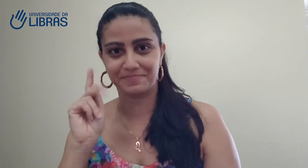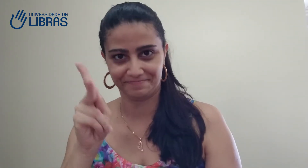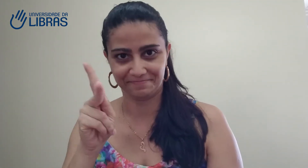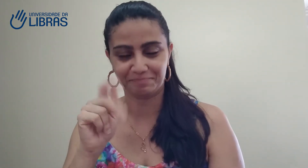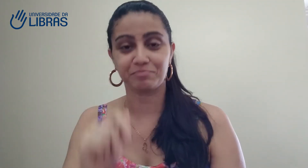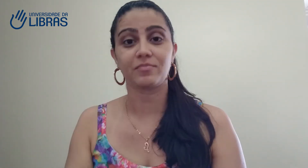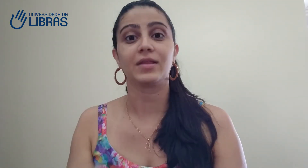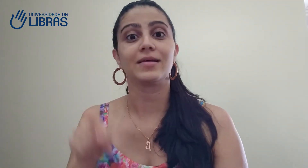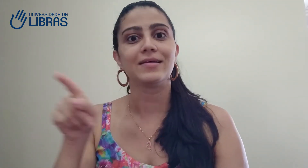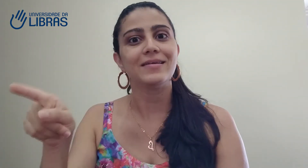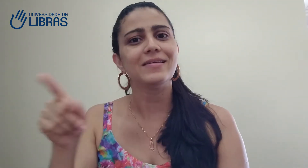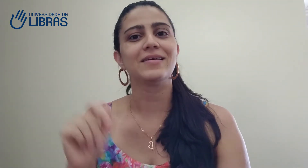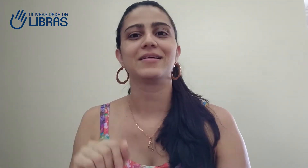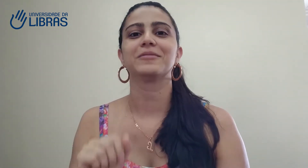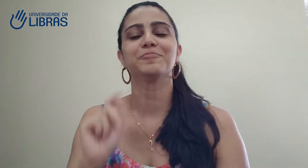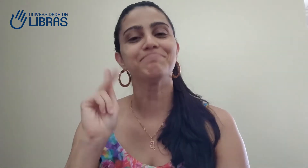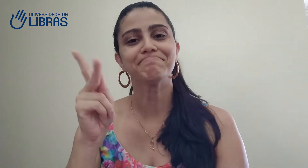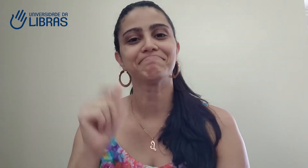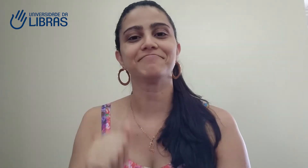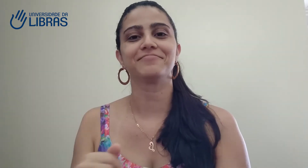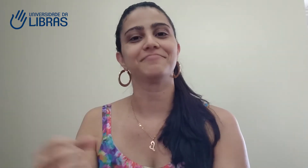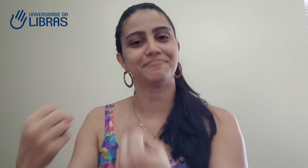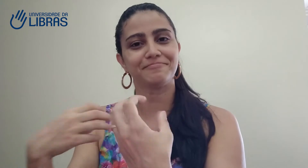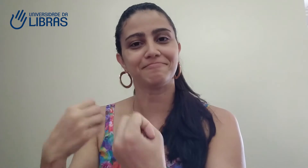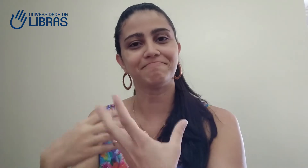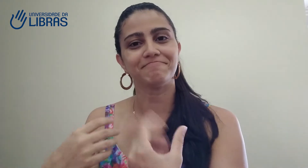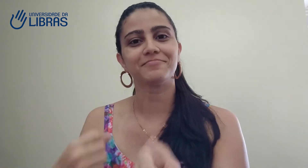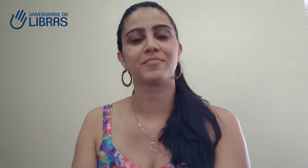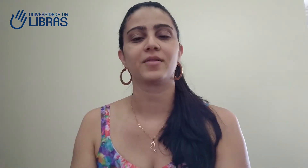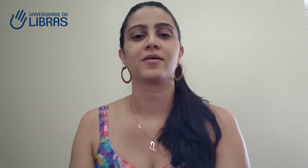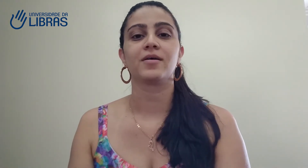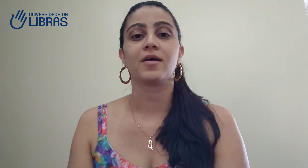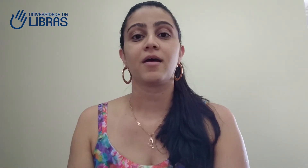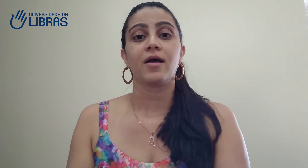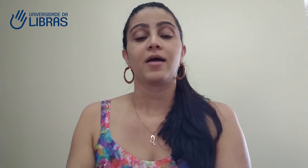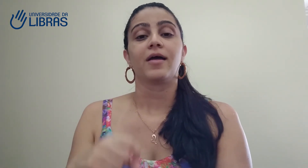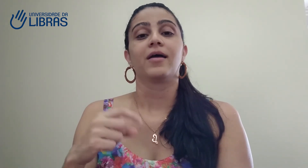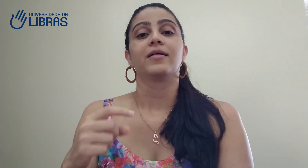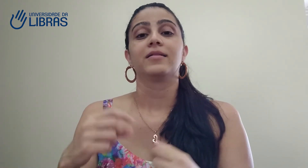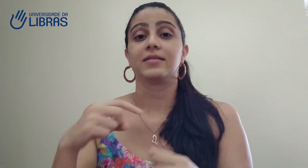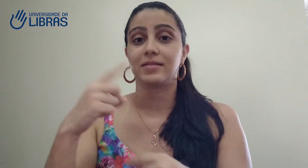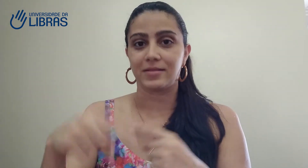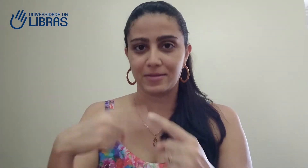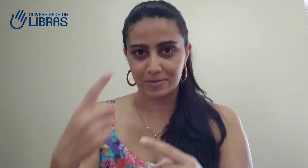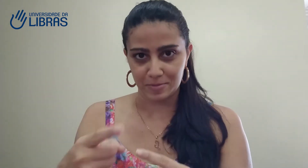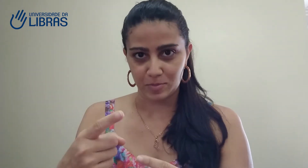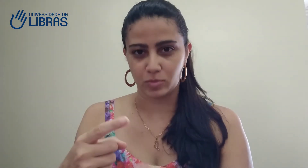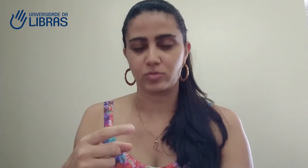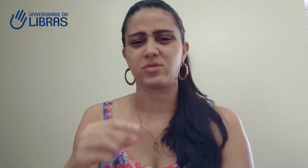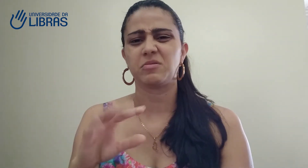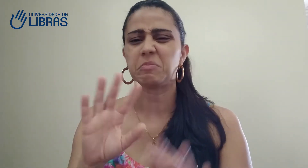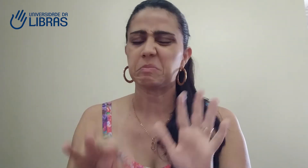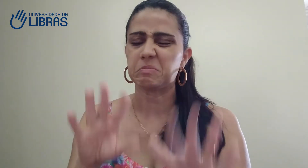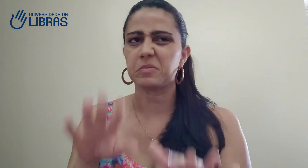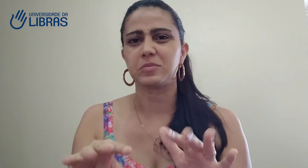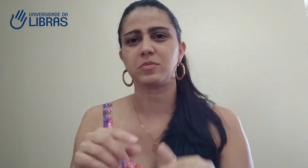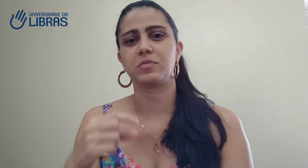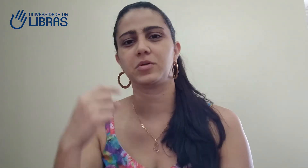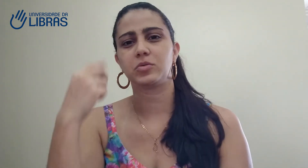interpretação. E ele me ensinou, eu pedi para ele me ensinar a traduzir da Libras para o português. Aí,